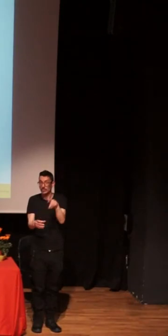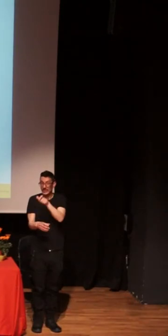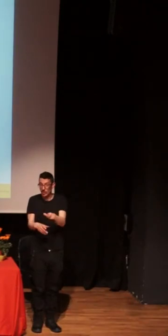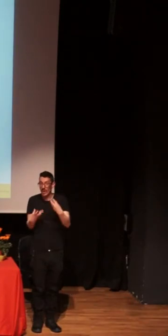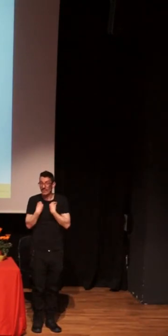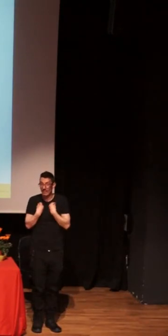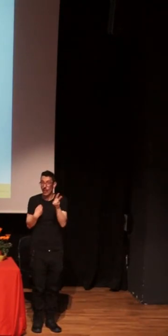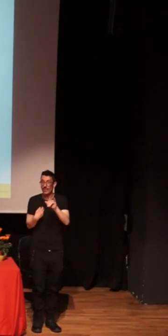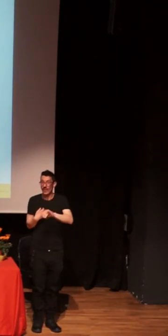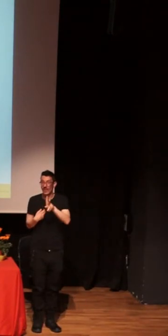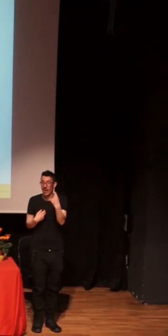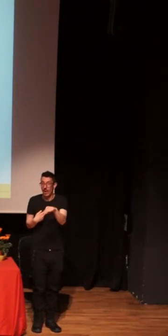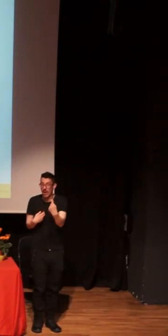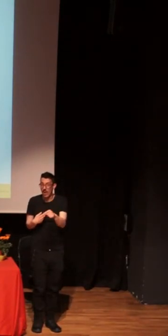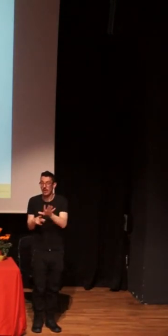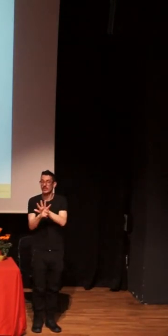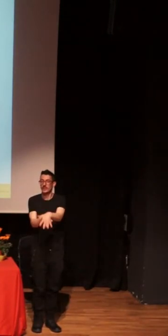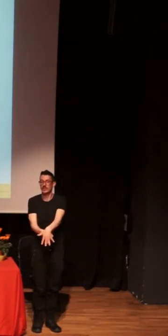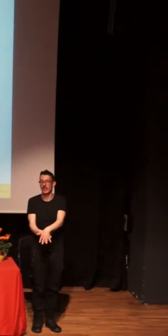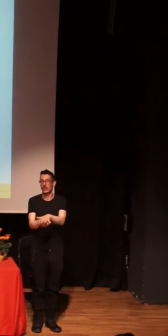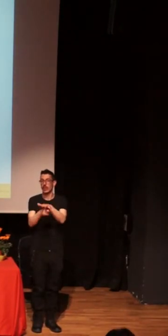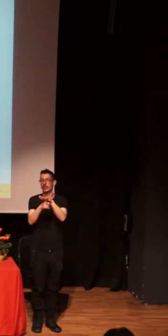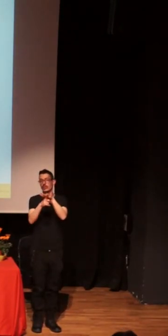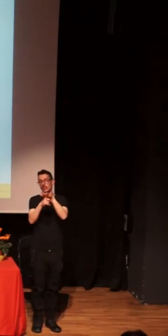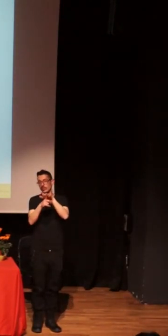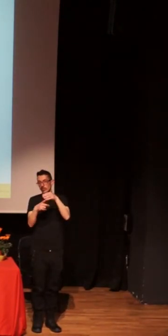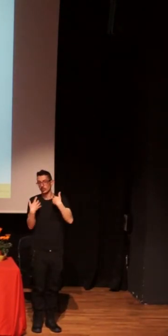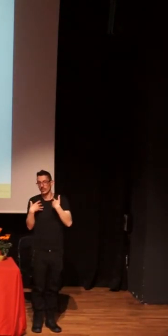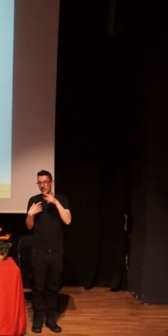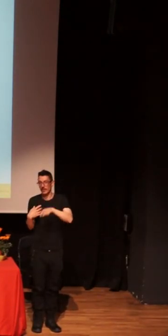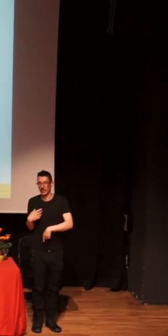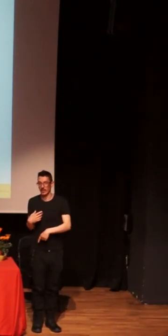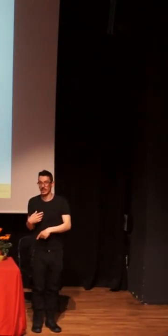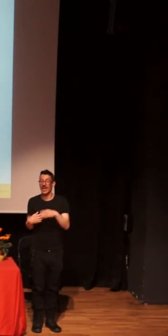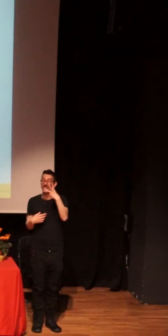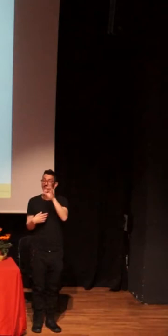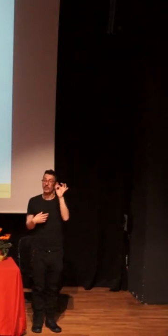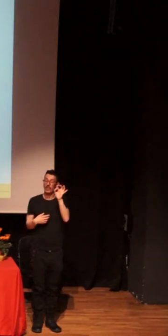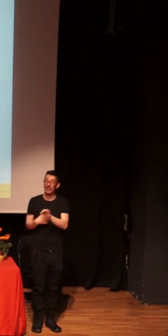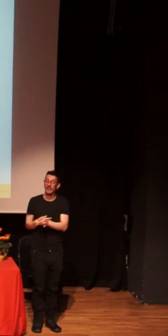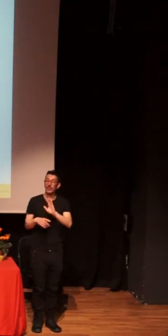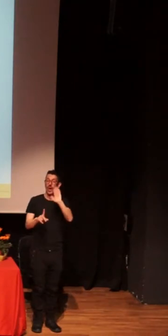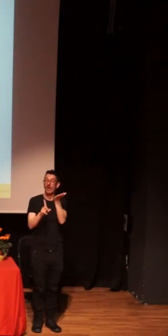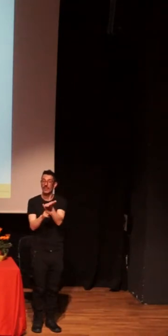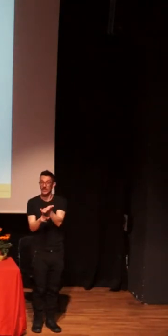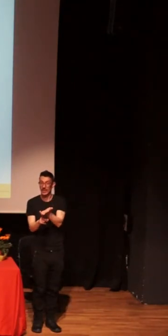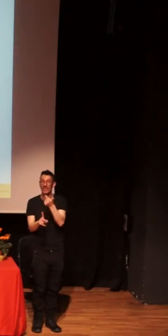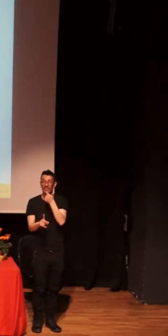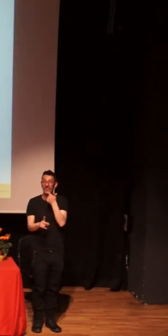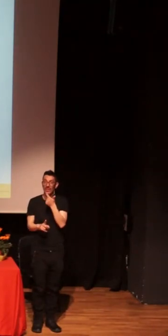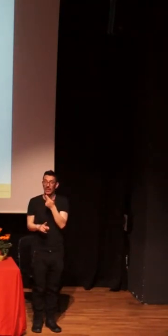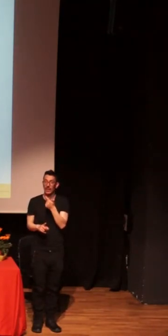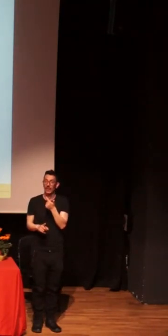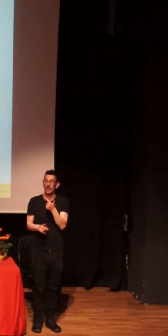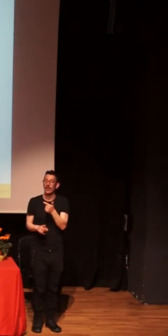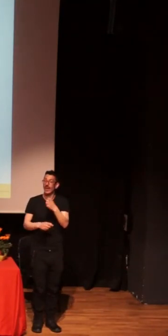Y que se manifiestan, por ejemplo, en en un 30% de hombres gays y bisexuales dicen haberse sentido discriminados por otras personas LGTB,